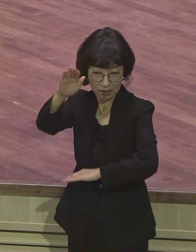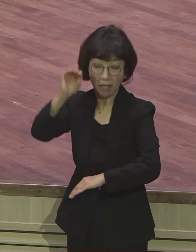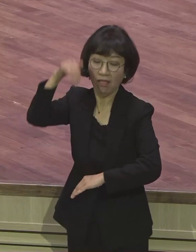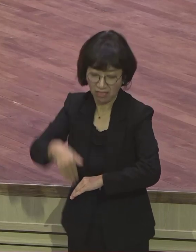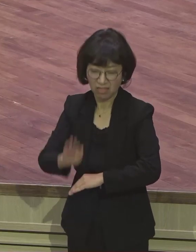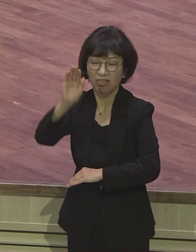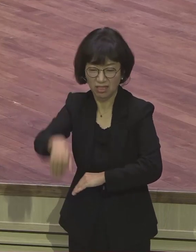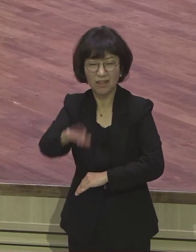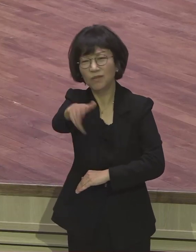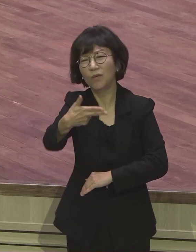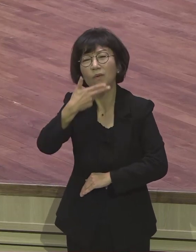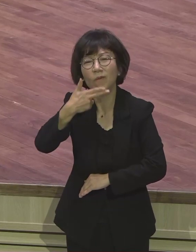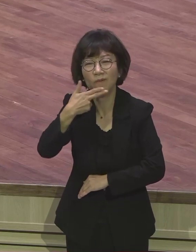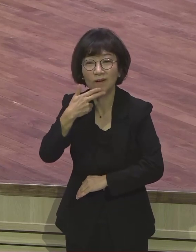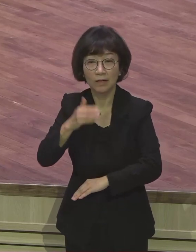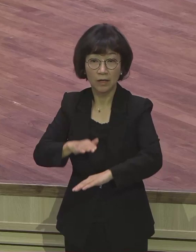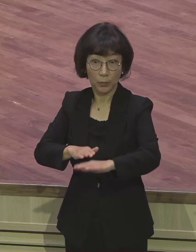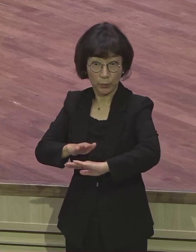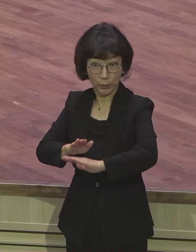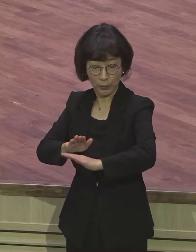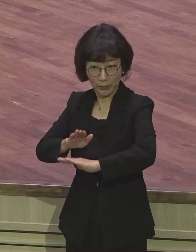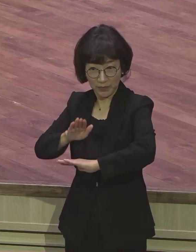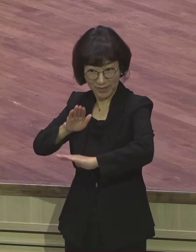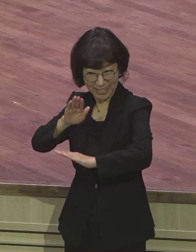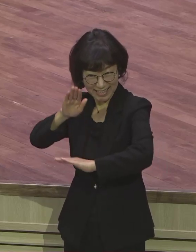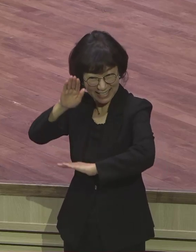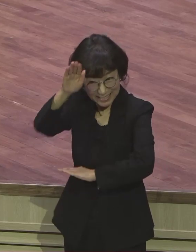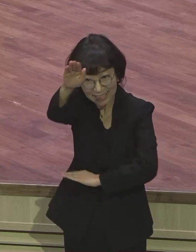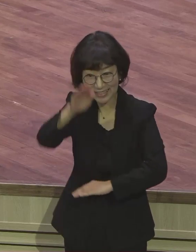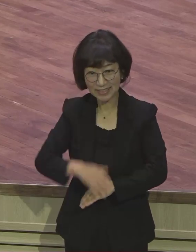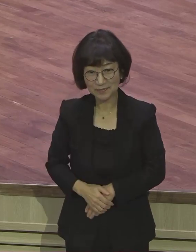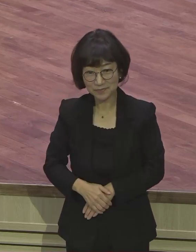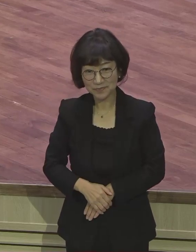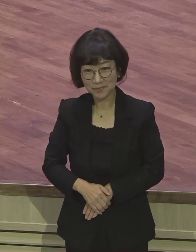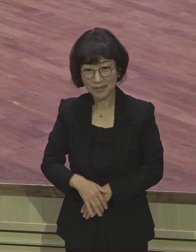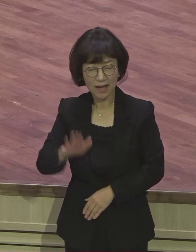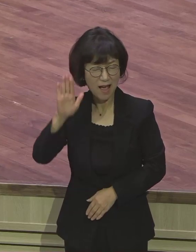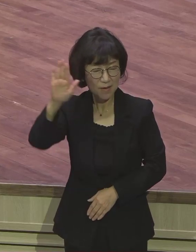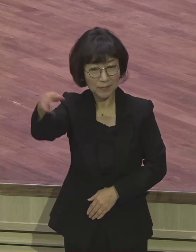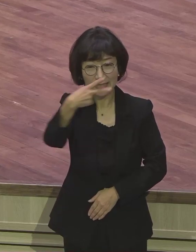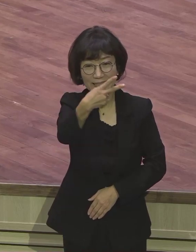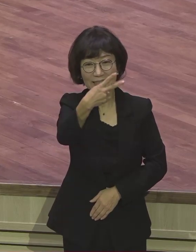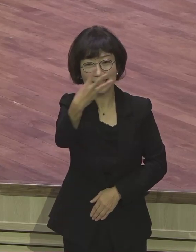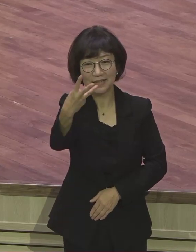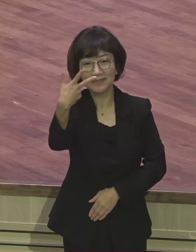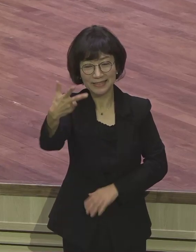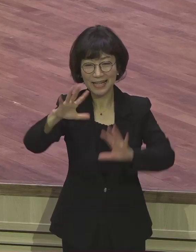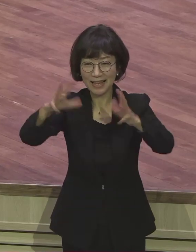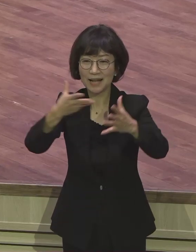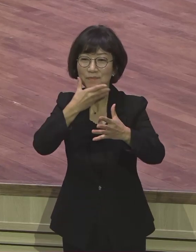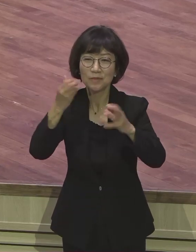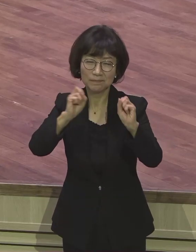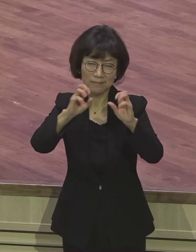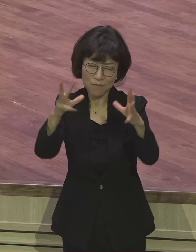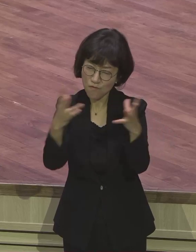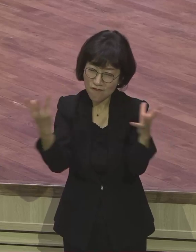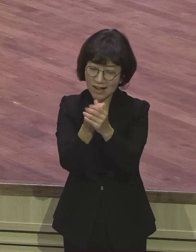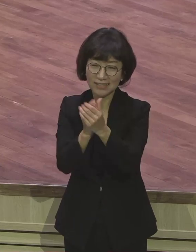어디까지 2, 3, 7 나라 사는 현장까지 사단이 이거 못하도록 그러니까 그 자만 땡기니까 전부